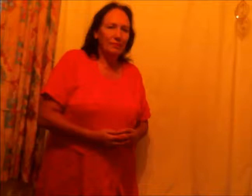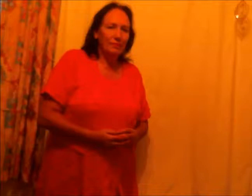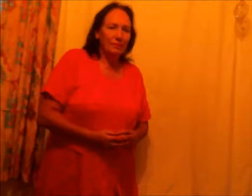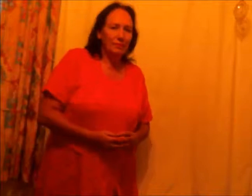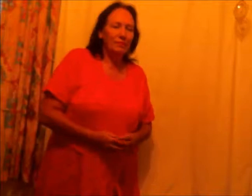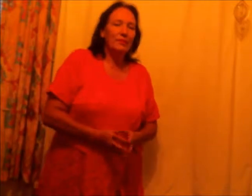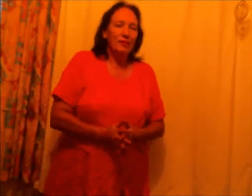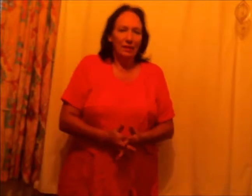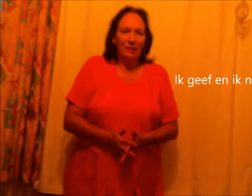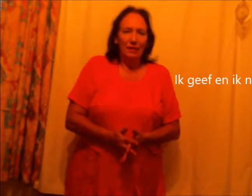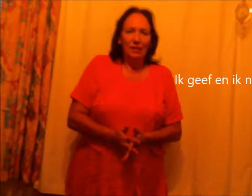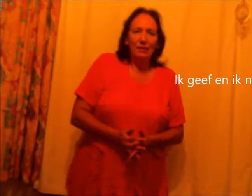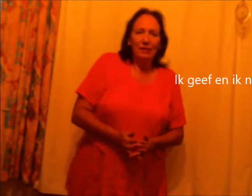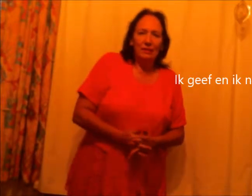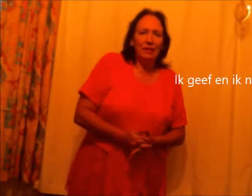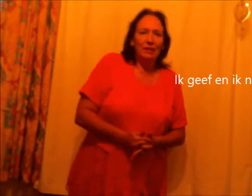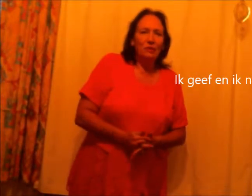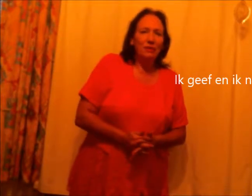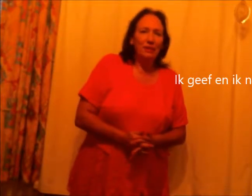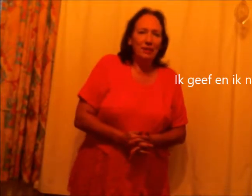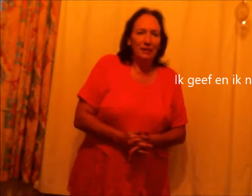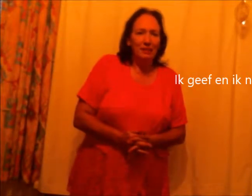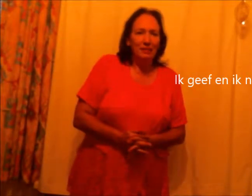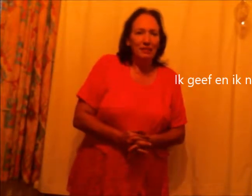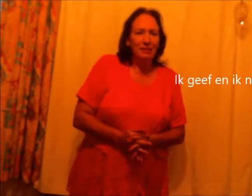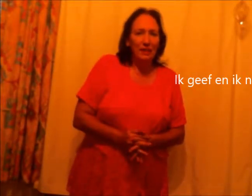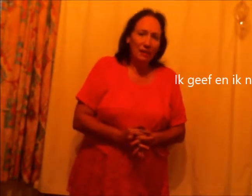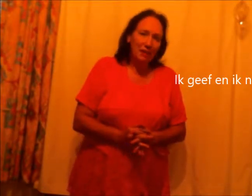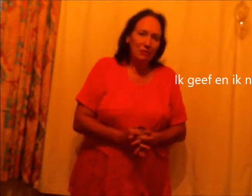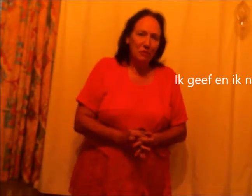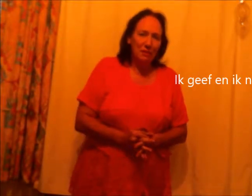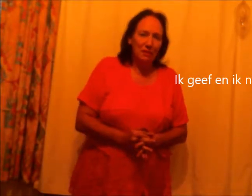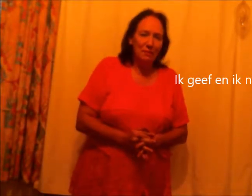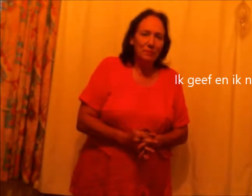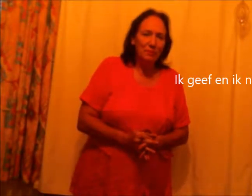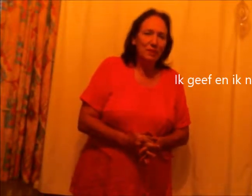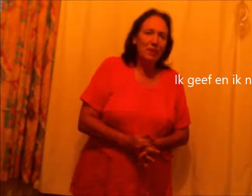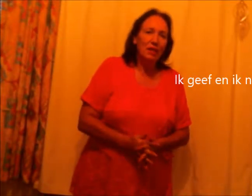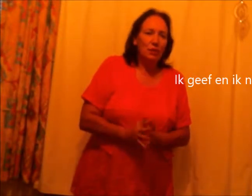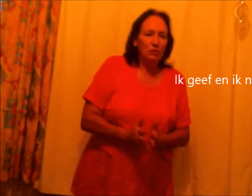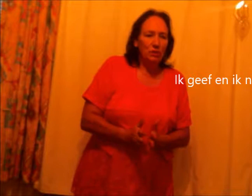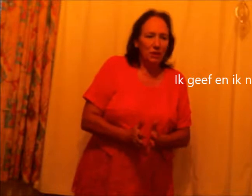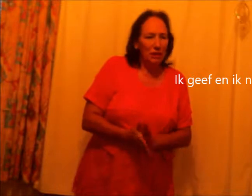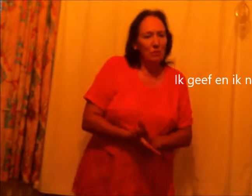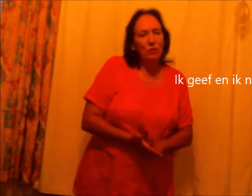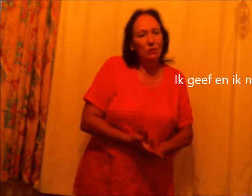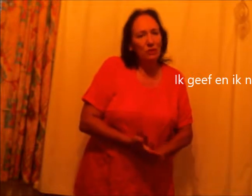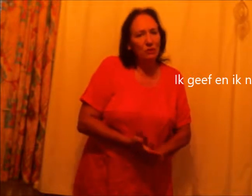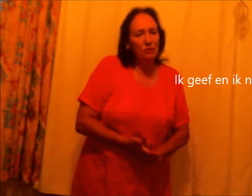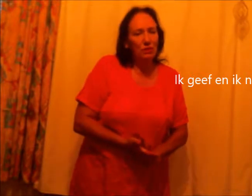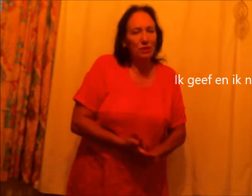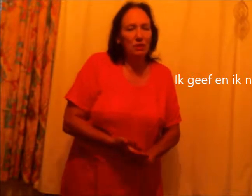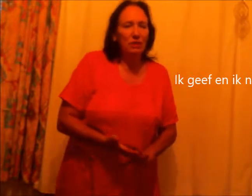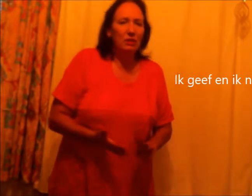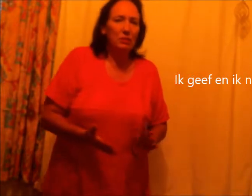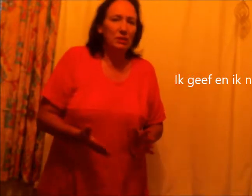Hallo iedereen. Hi everyone. Today I'm going to talk a bit about